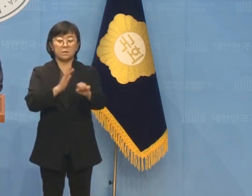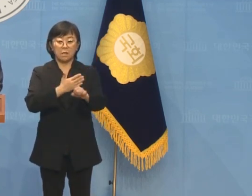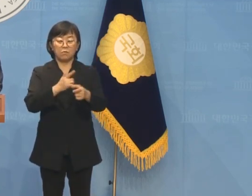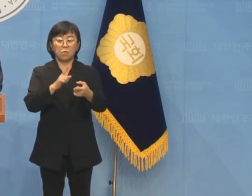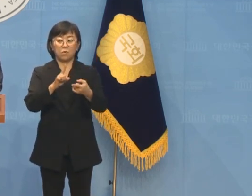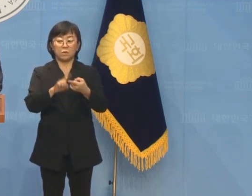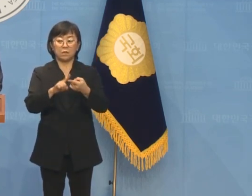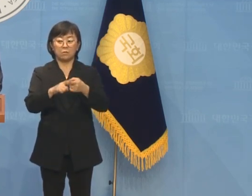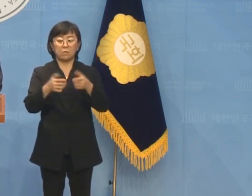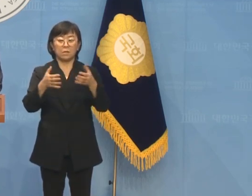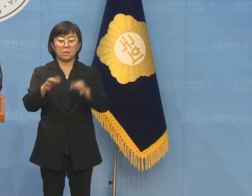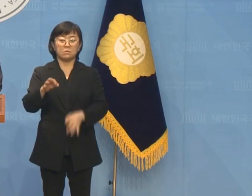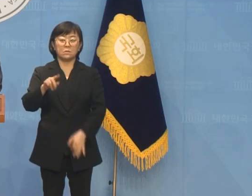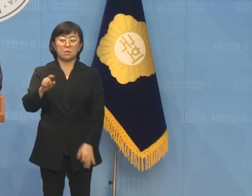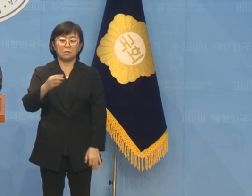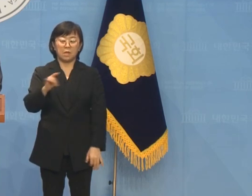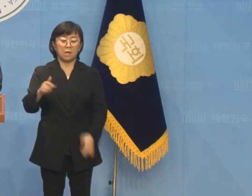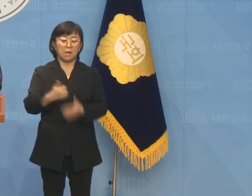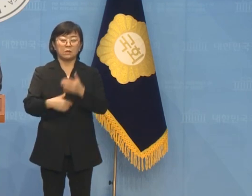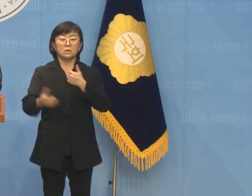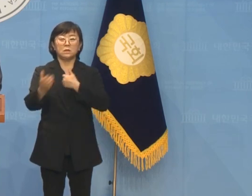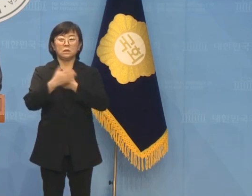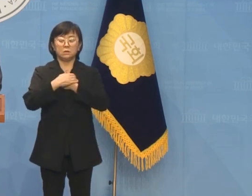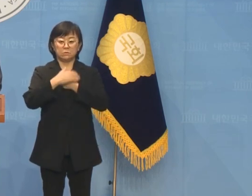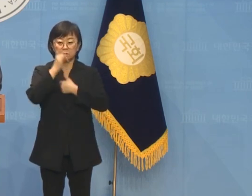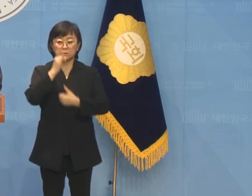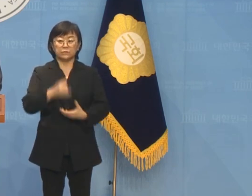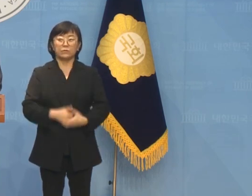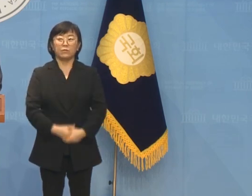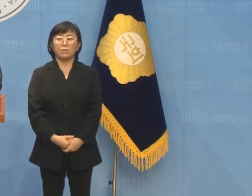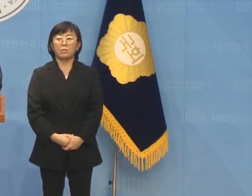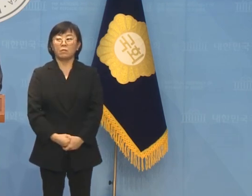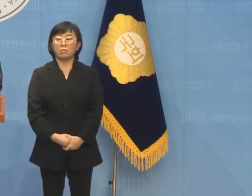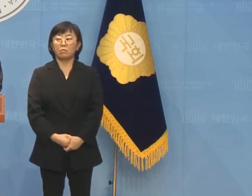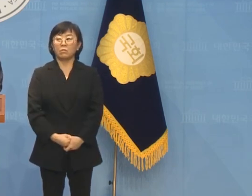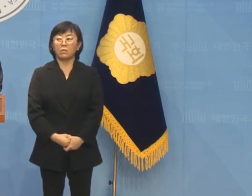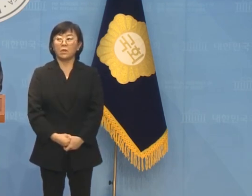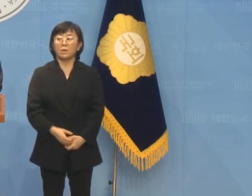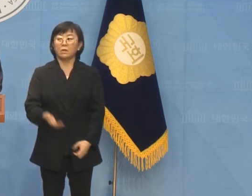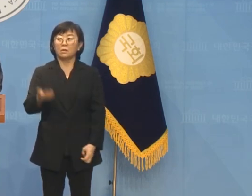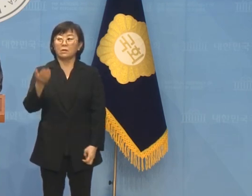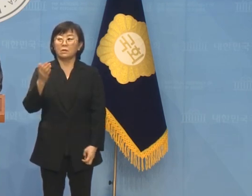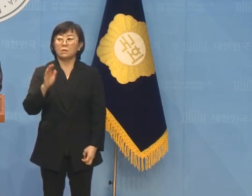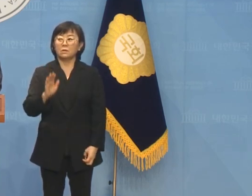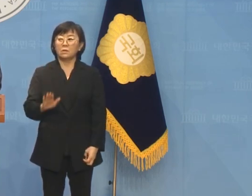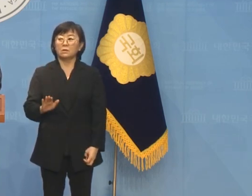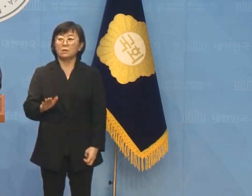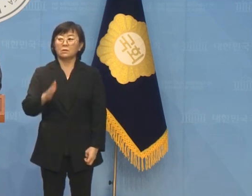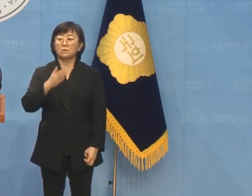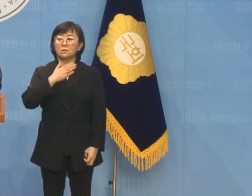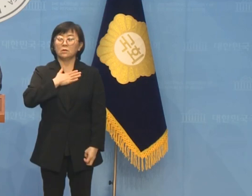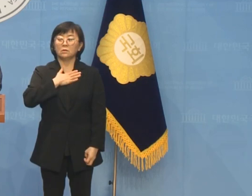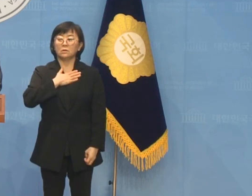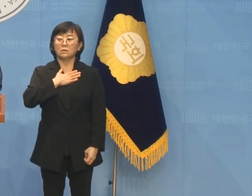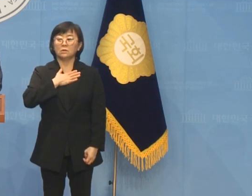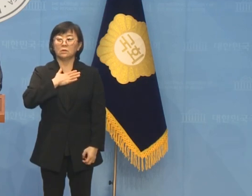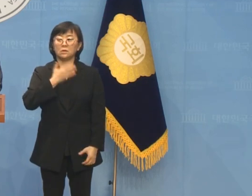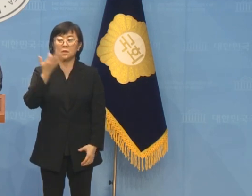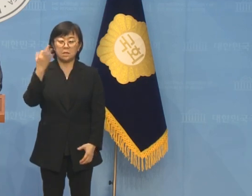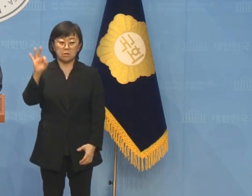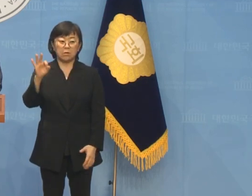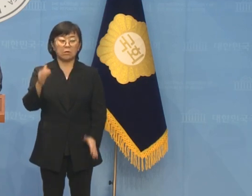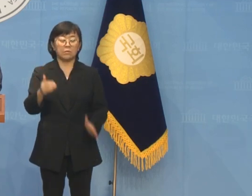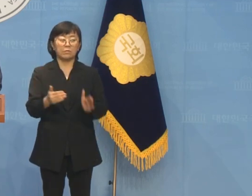김성태에게 뒤집어 씌운 것입니다. 그럼에도 불구하고 저는 받아들였습니다.